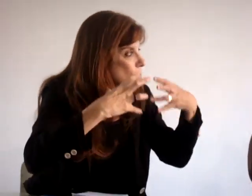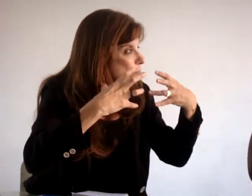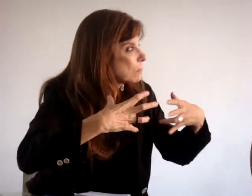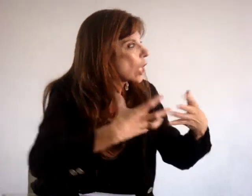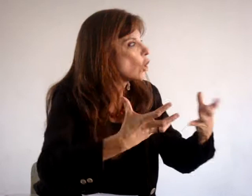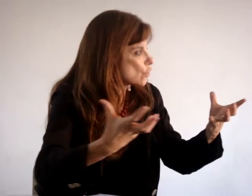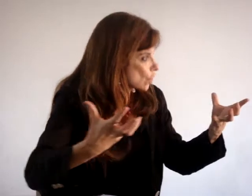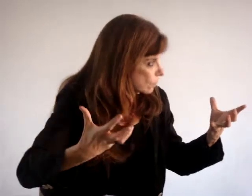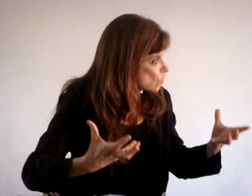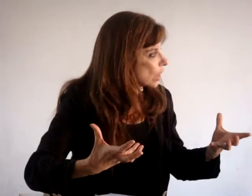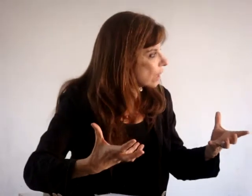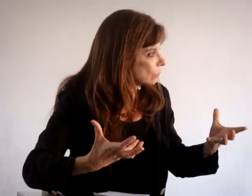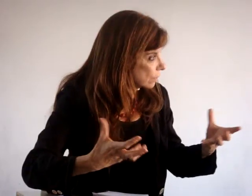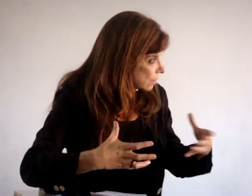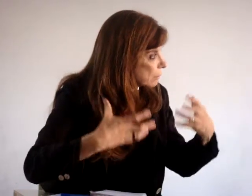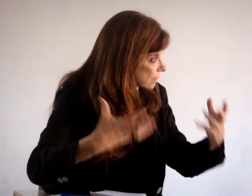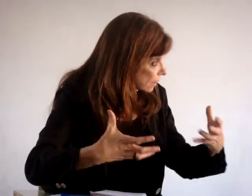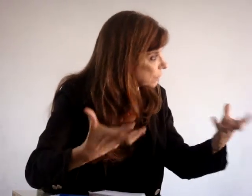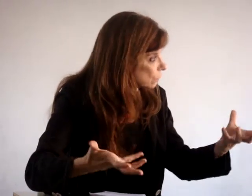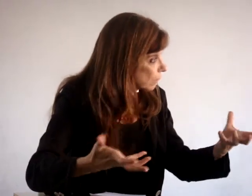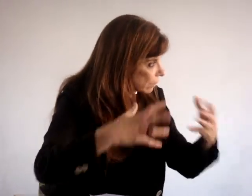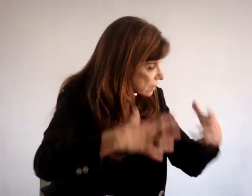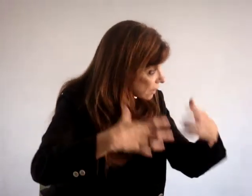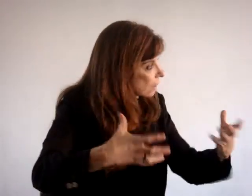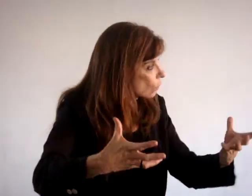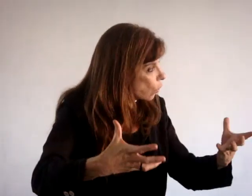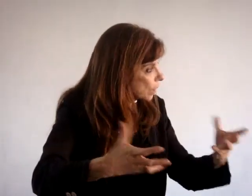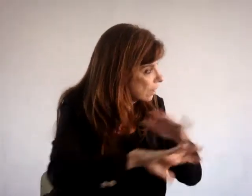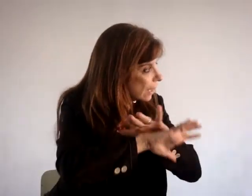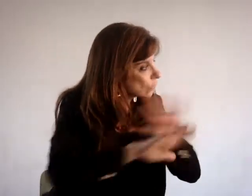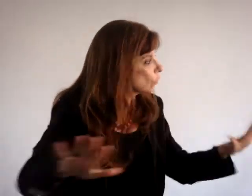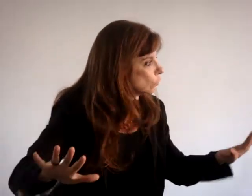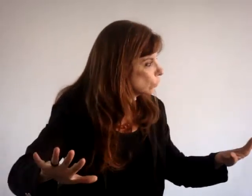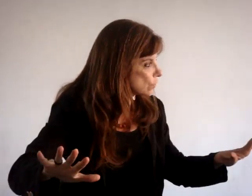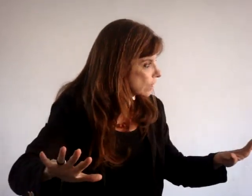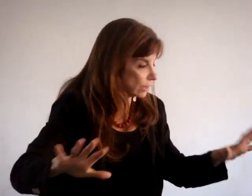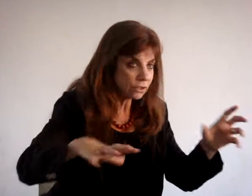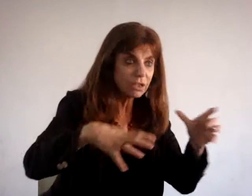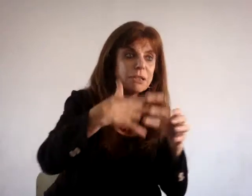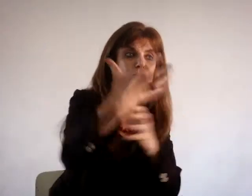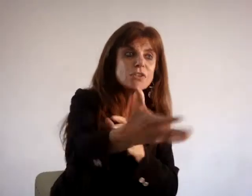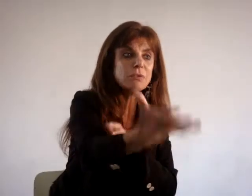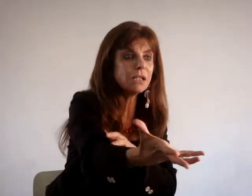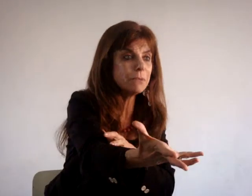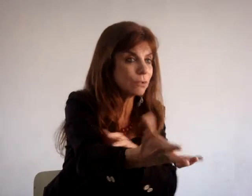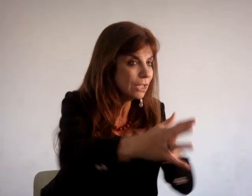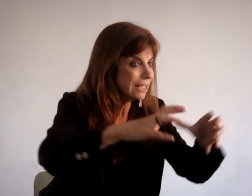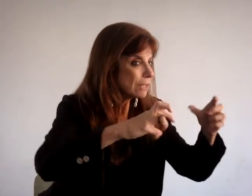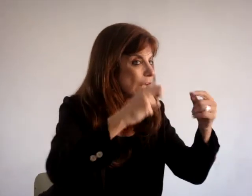Tem uma lógica mundial que a metáfora do mal, quer dizer, quem é o ruim é todo mundo que usa a droga. A droga passou ao seu inimigo. Então a